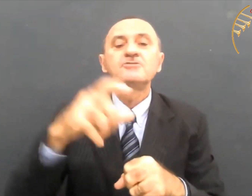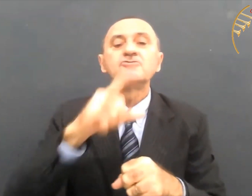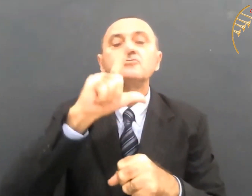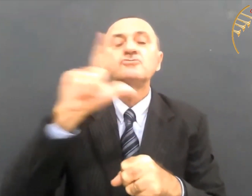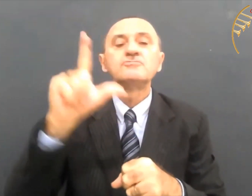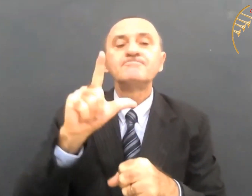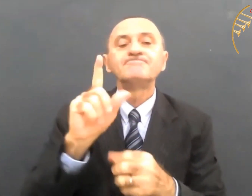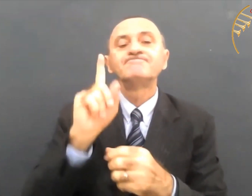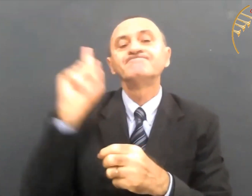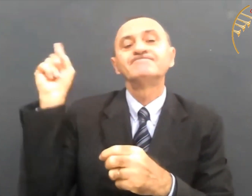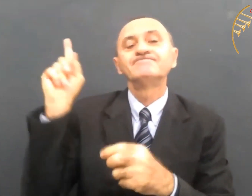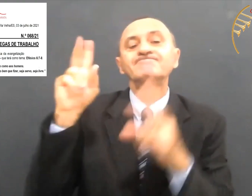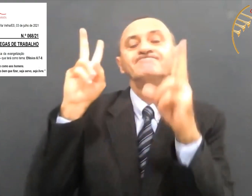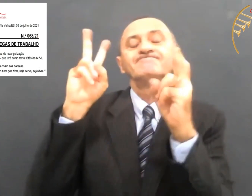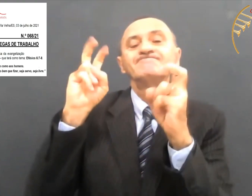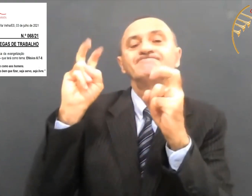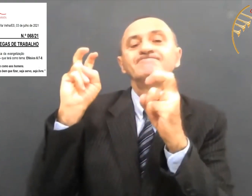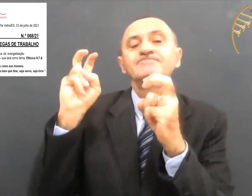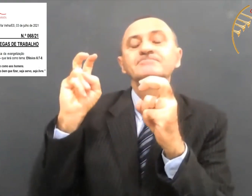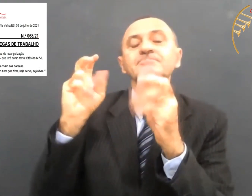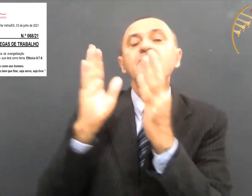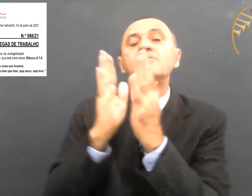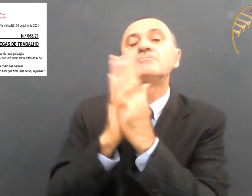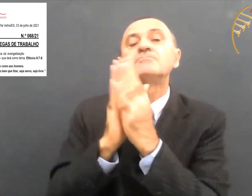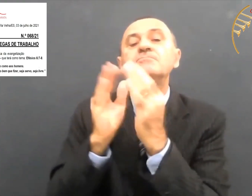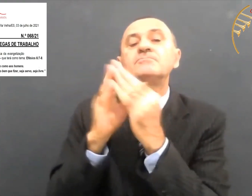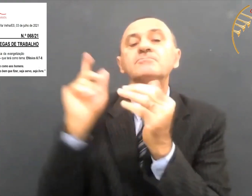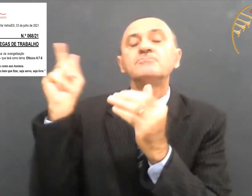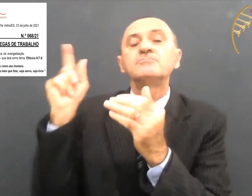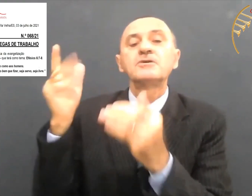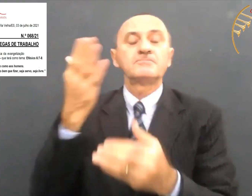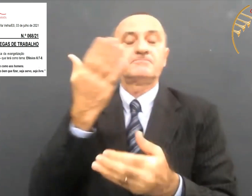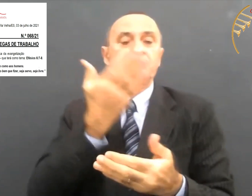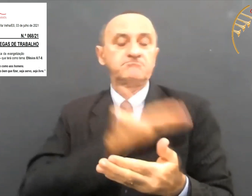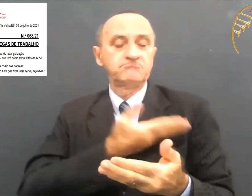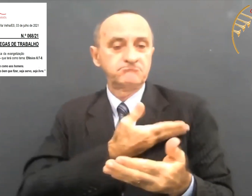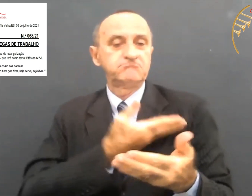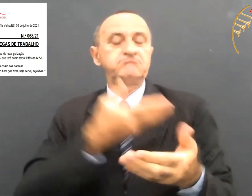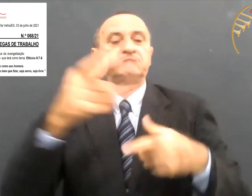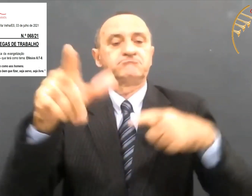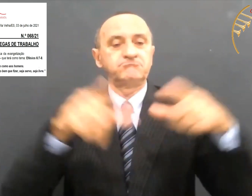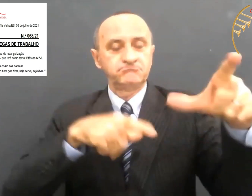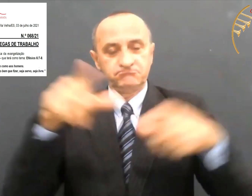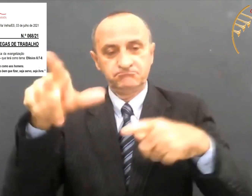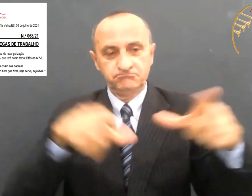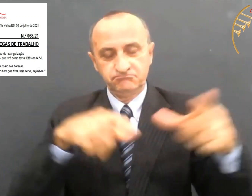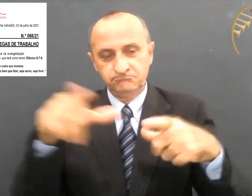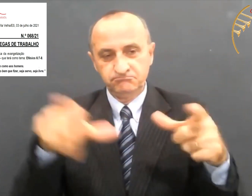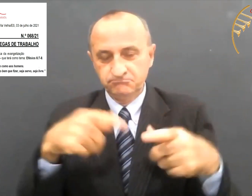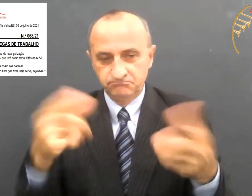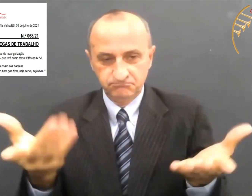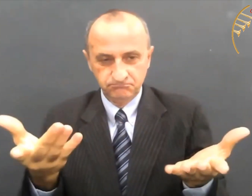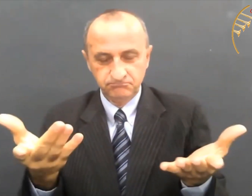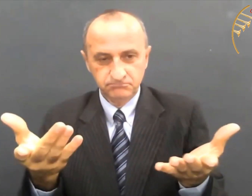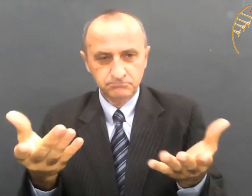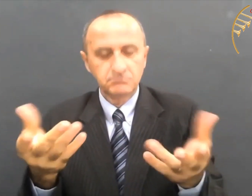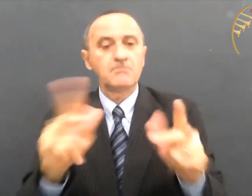Veja o tema do mês de julho, de oração. Os colegas de trabalho, o